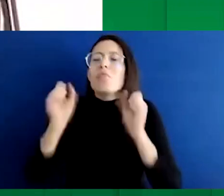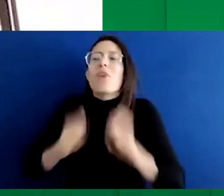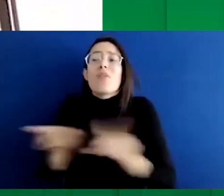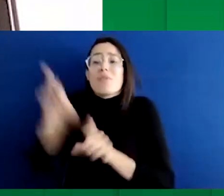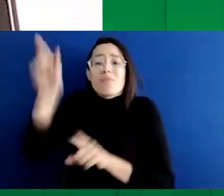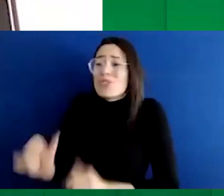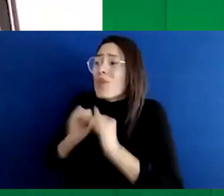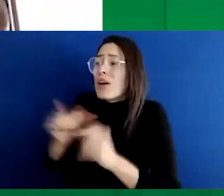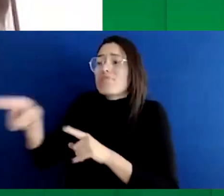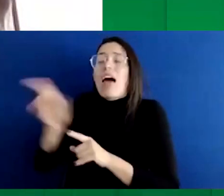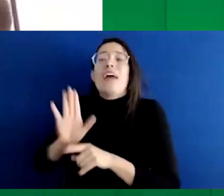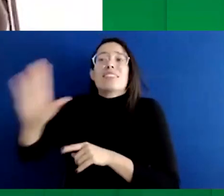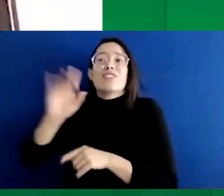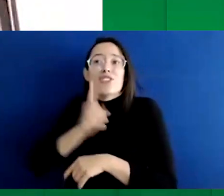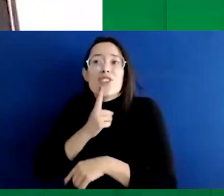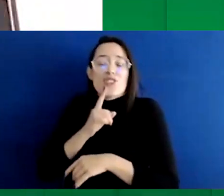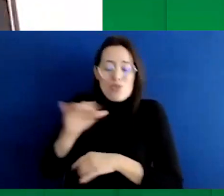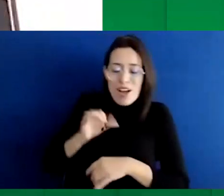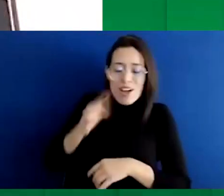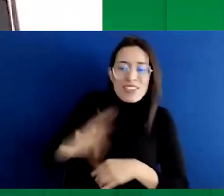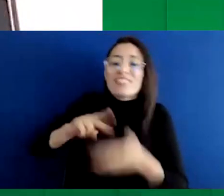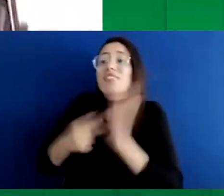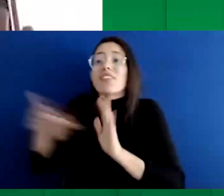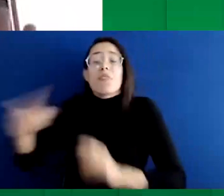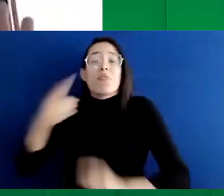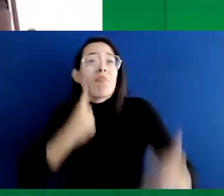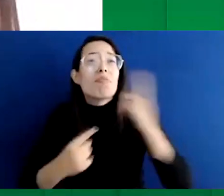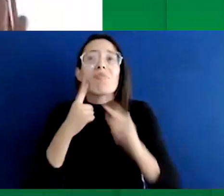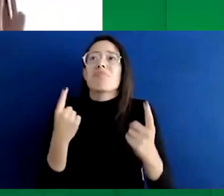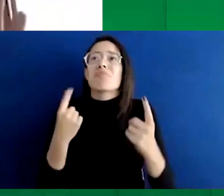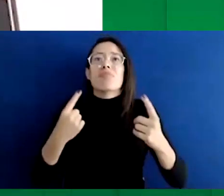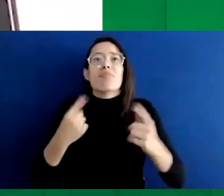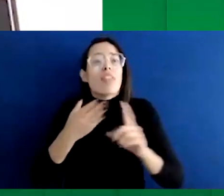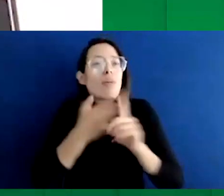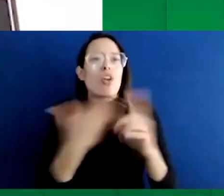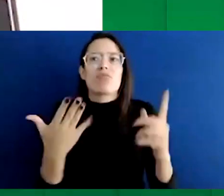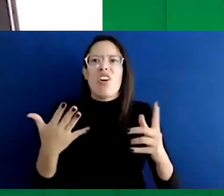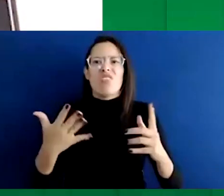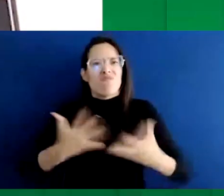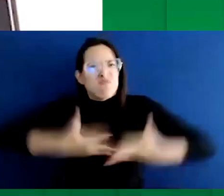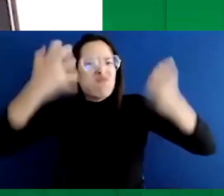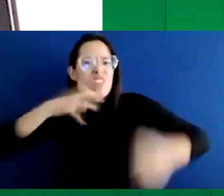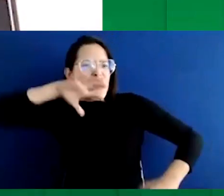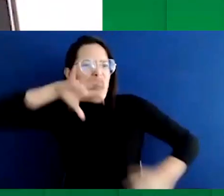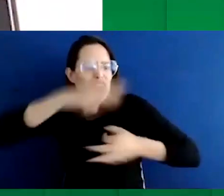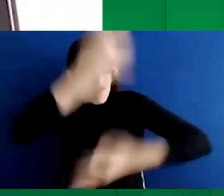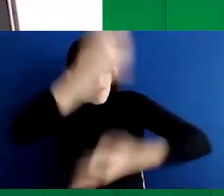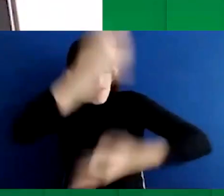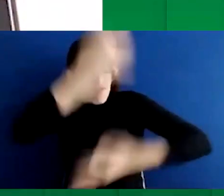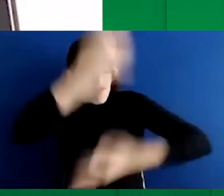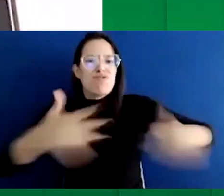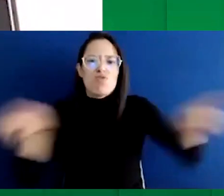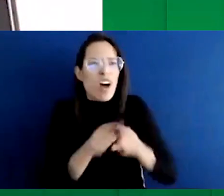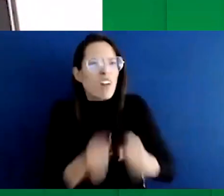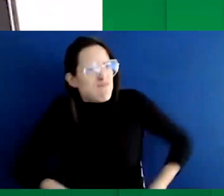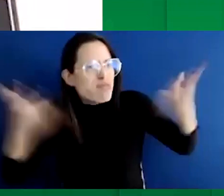pueden pedir, que pueden gritar con su lengua de señas. Con la lengua de señas, que sean escuchados, que se